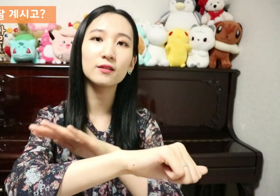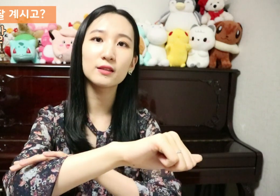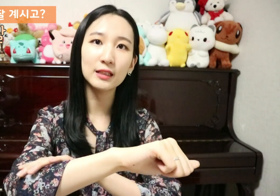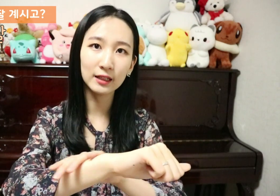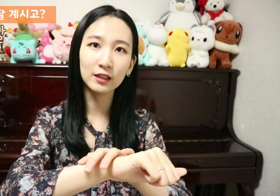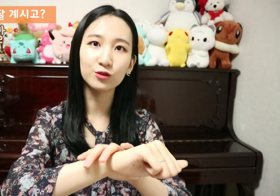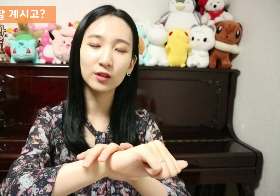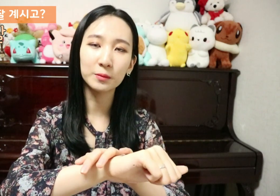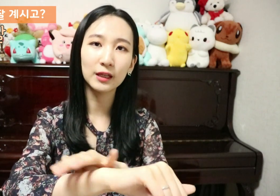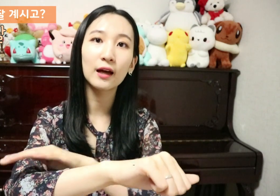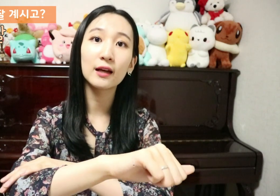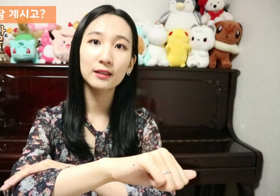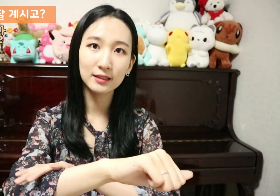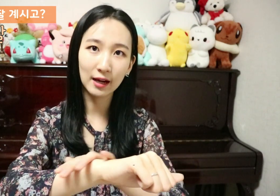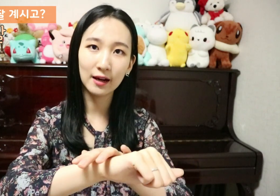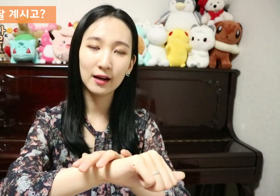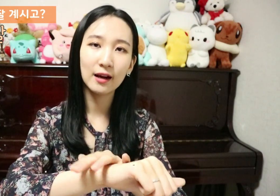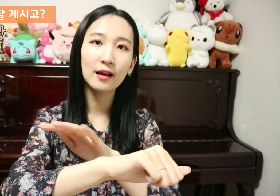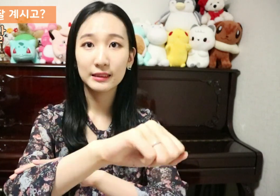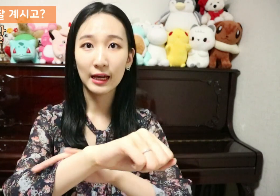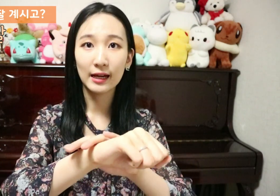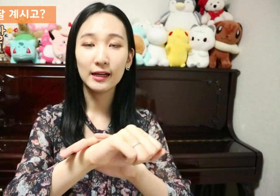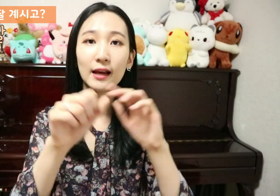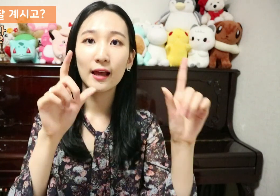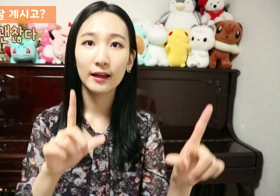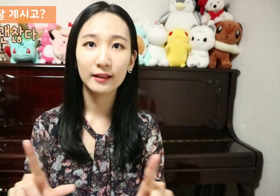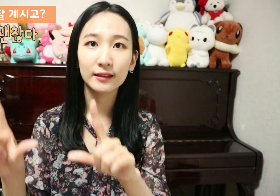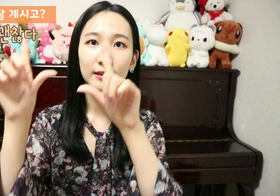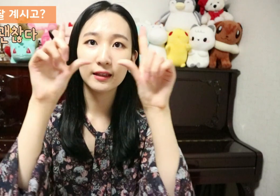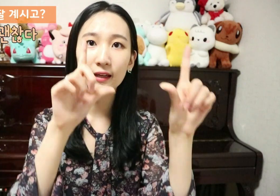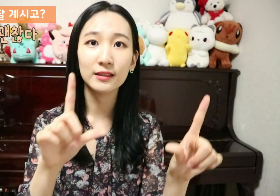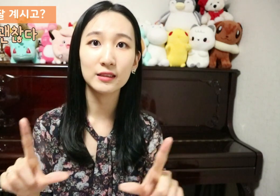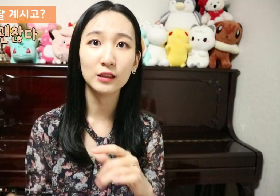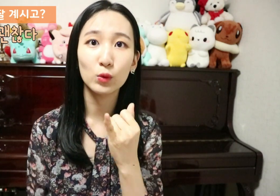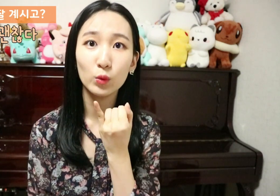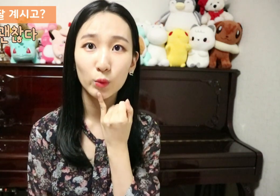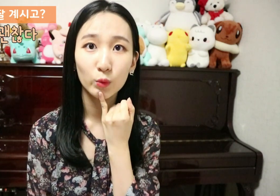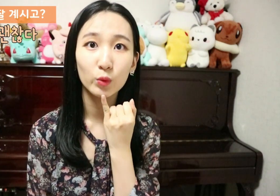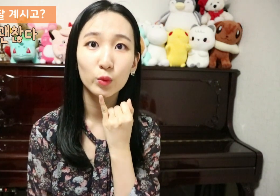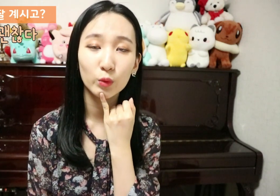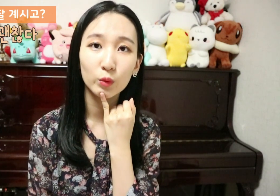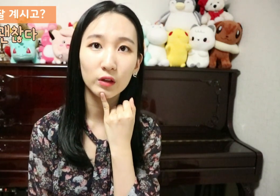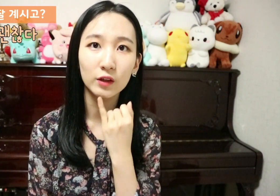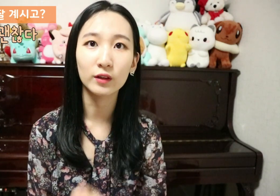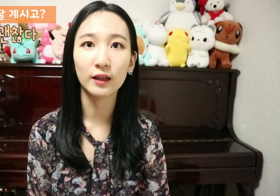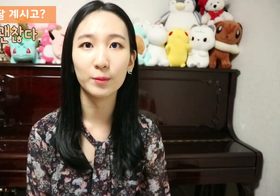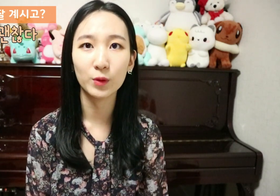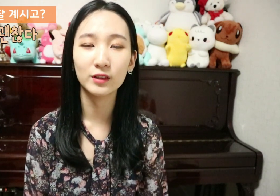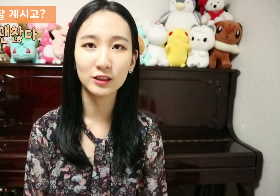잘이라는 수아입니다 잘 잘 계시고 이렇게 표현을